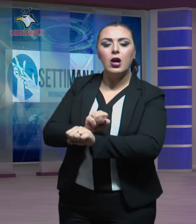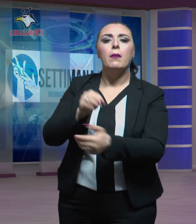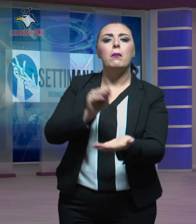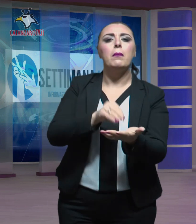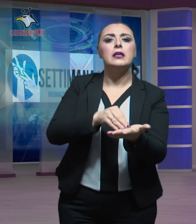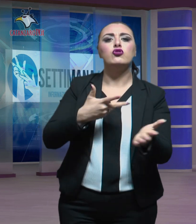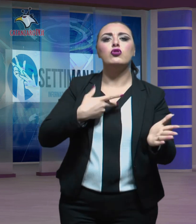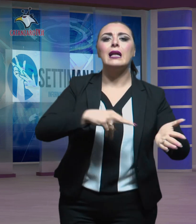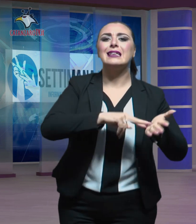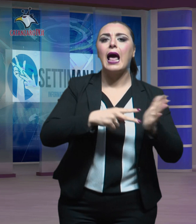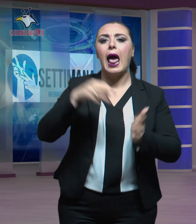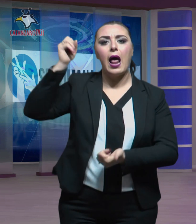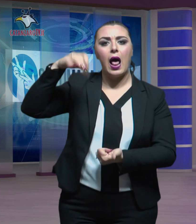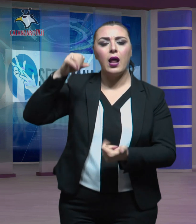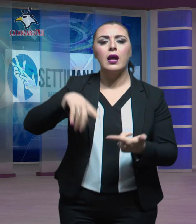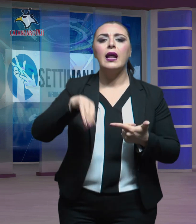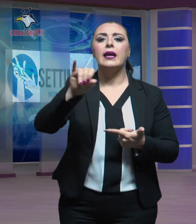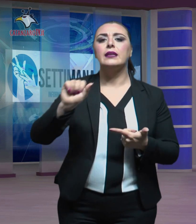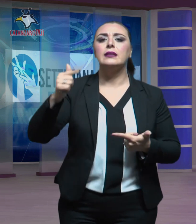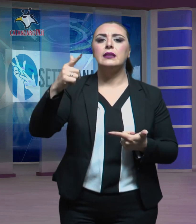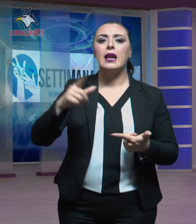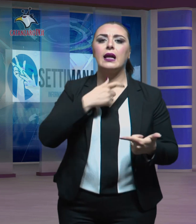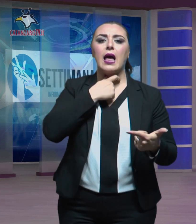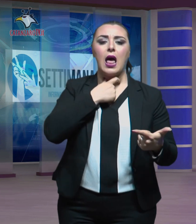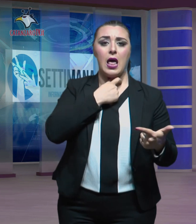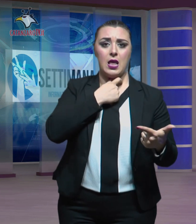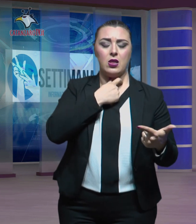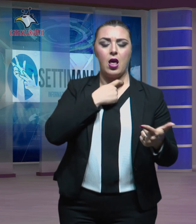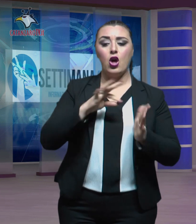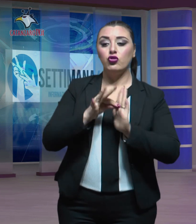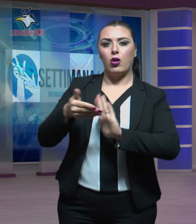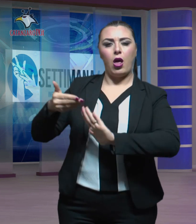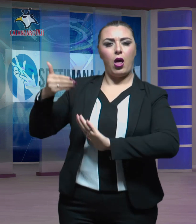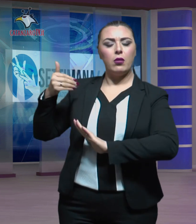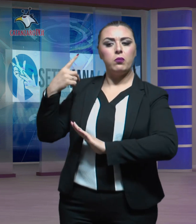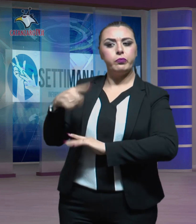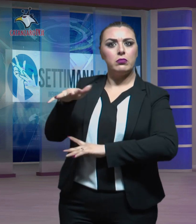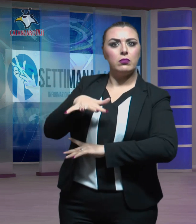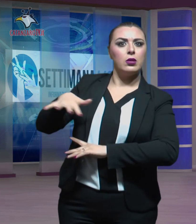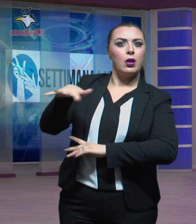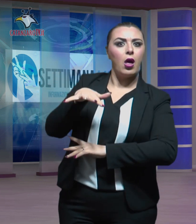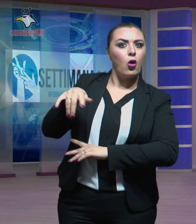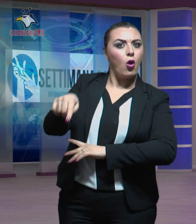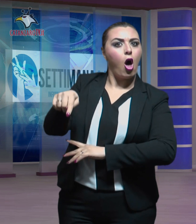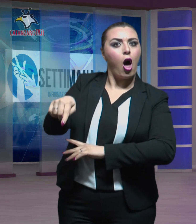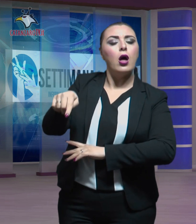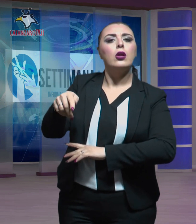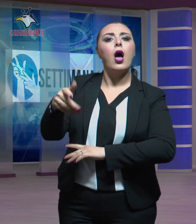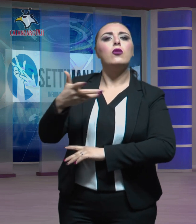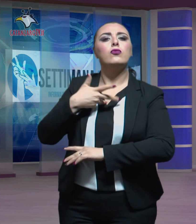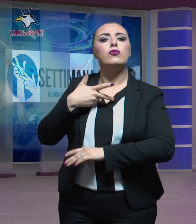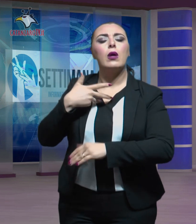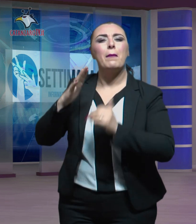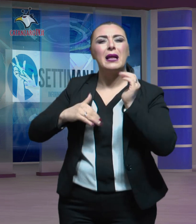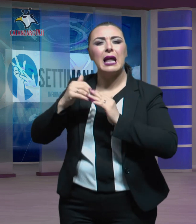tecnici Enel e Ditalgas. Nei giorni scorsi, sempre nella stessa zona, numerose